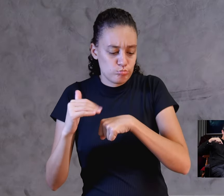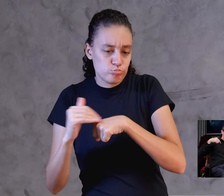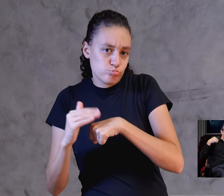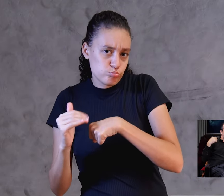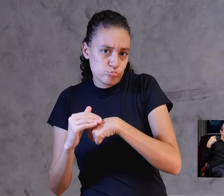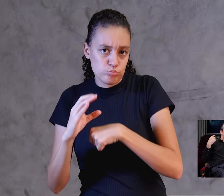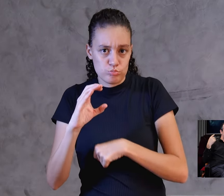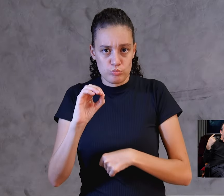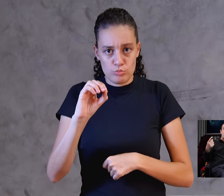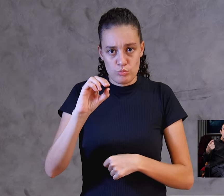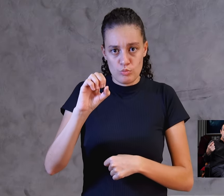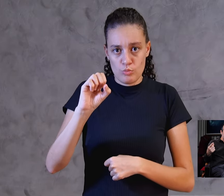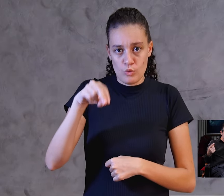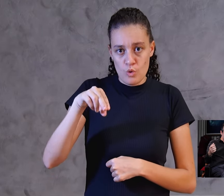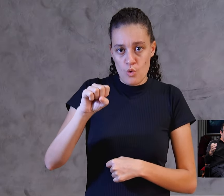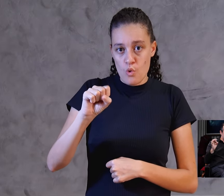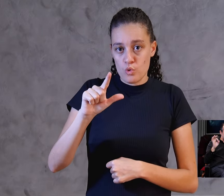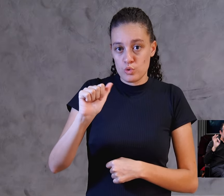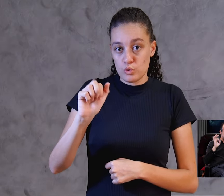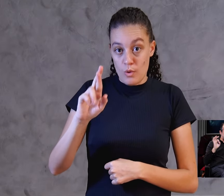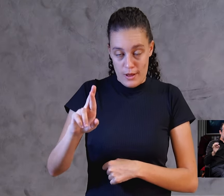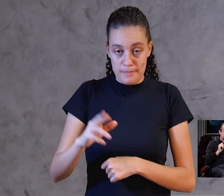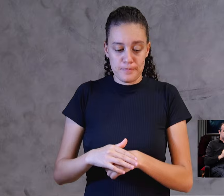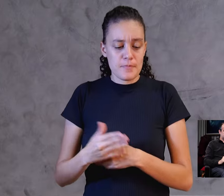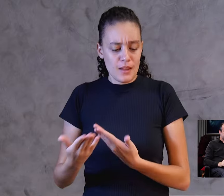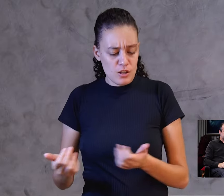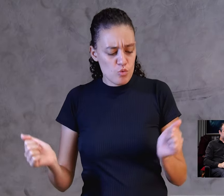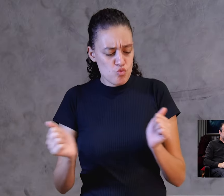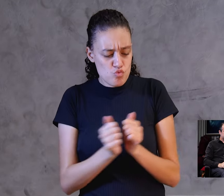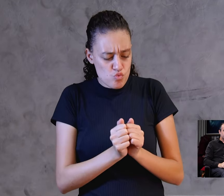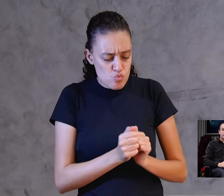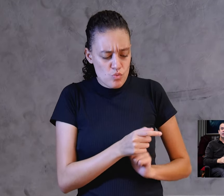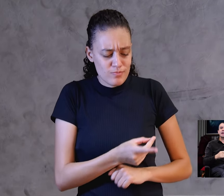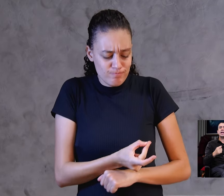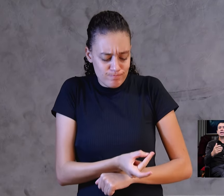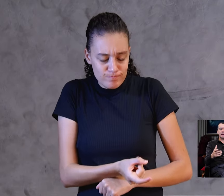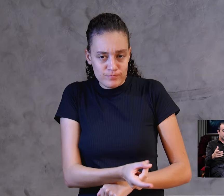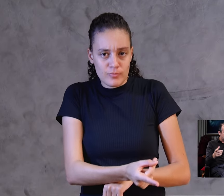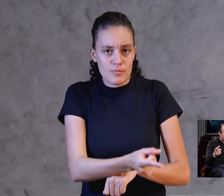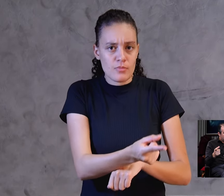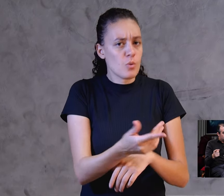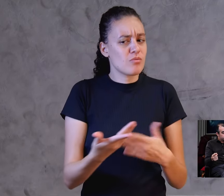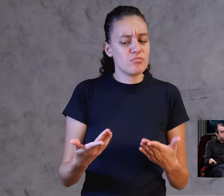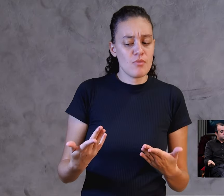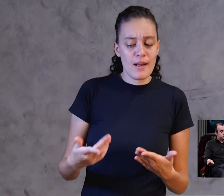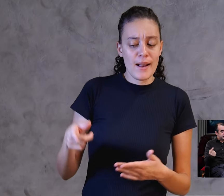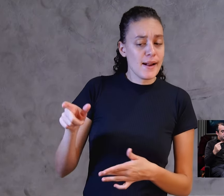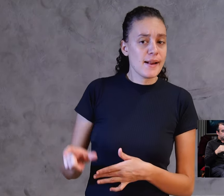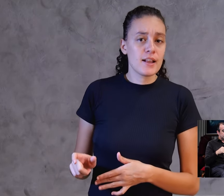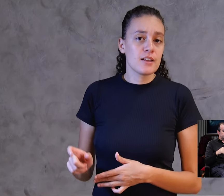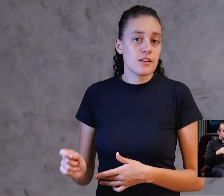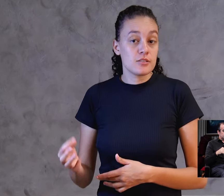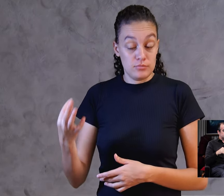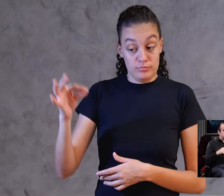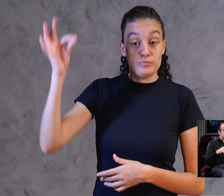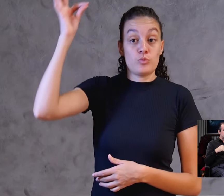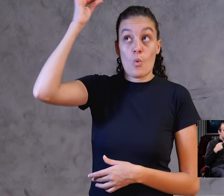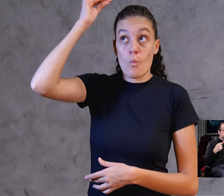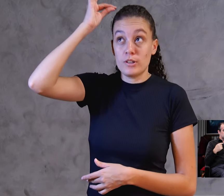para que fique convosco para sempre. Quem é o Espírito da verdade que o mundo